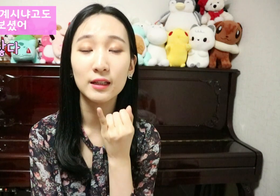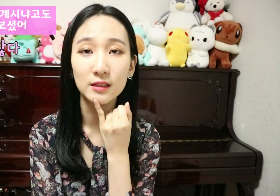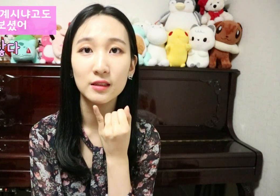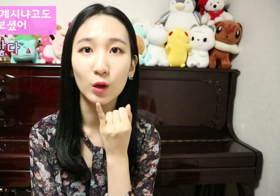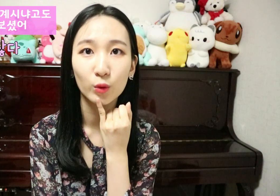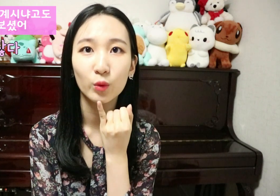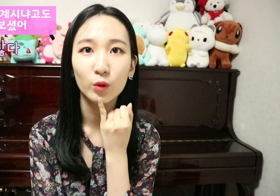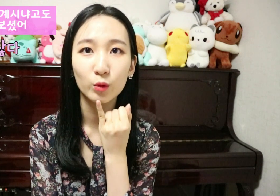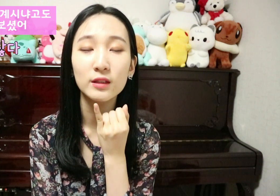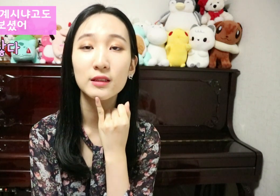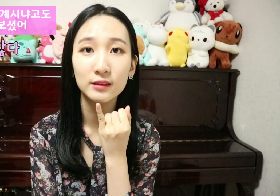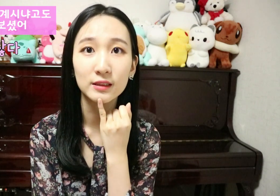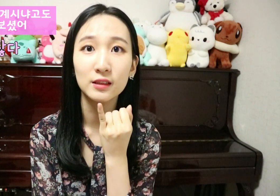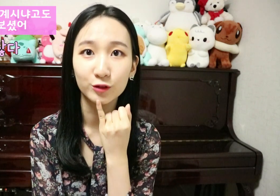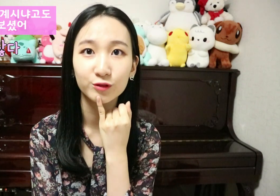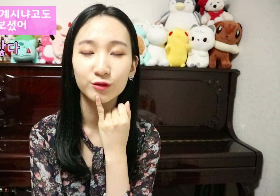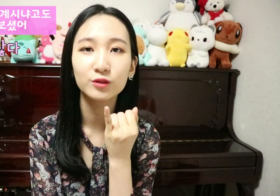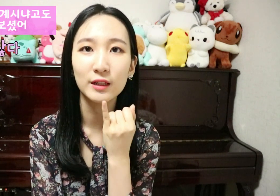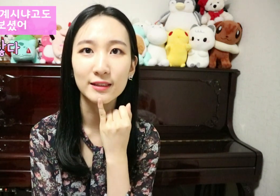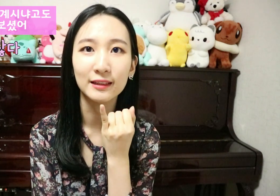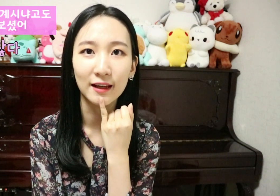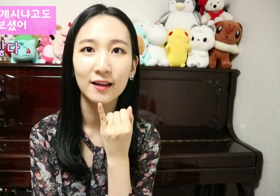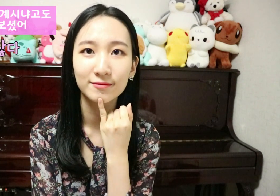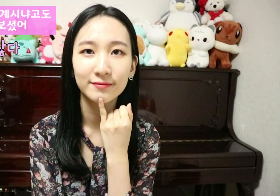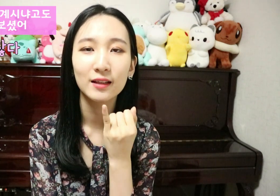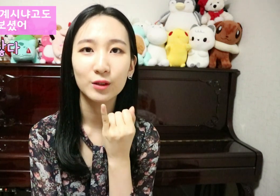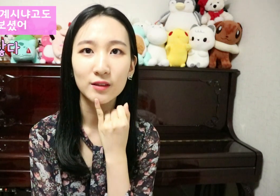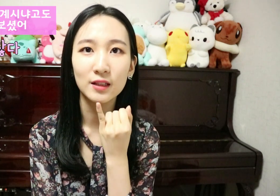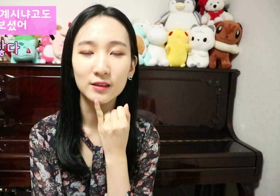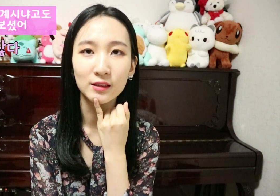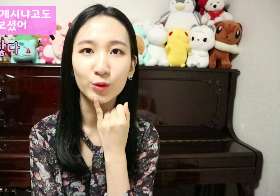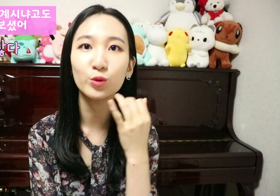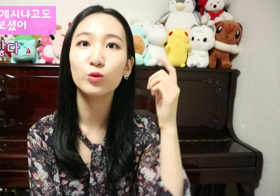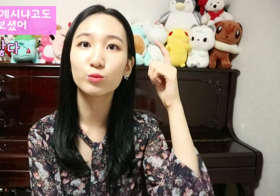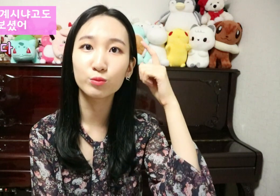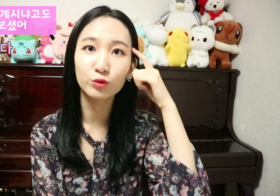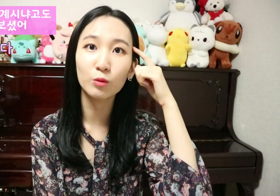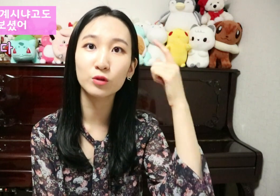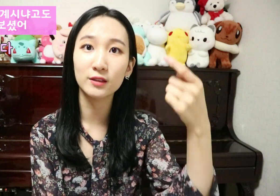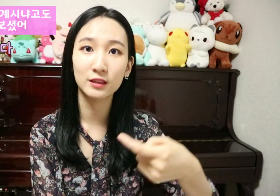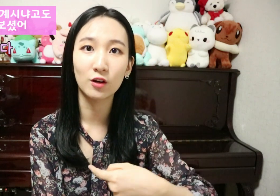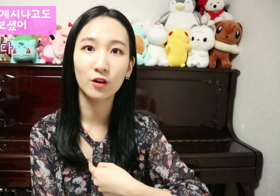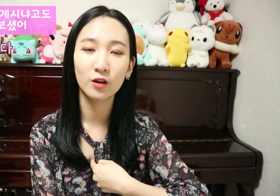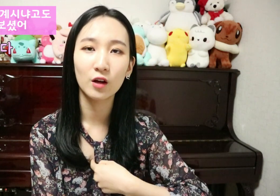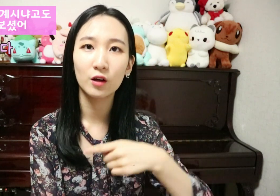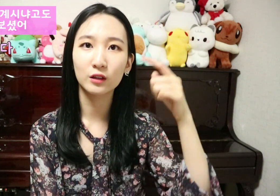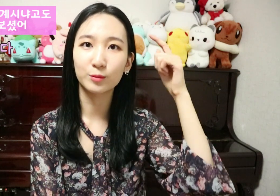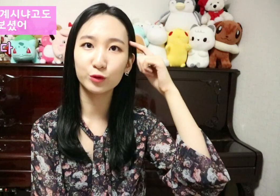계시냐고 괜찮으시냐고 괜찮다 괜찮으시냐고 물어보셨어 묻다